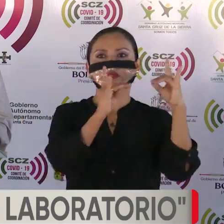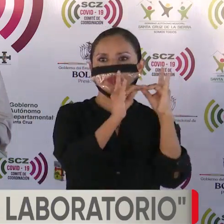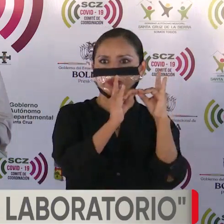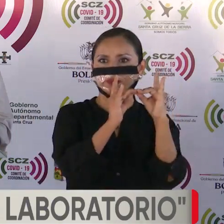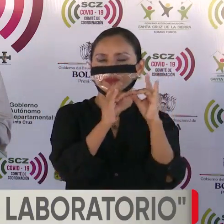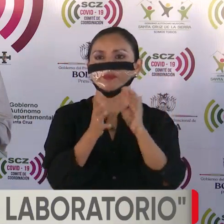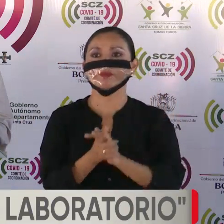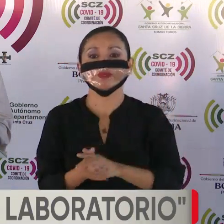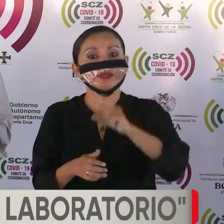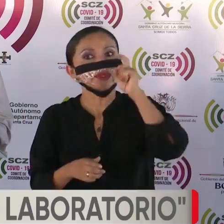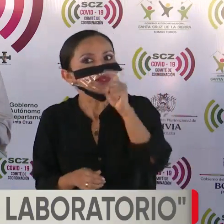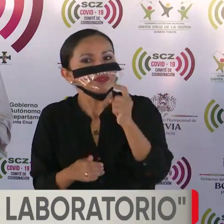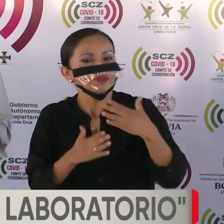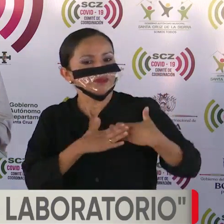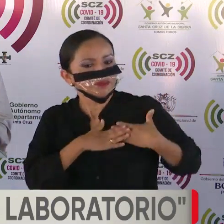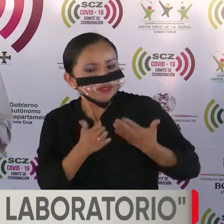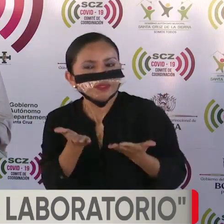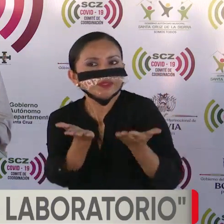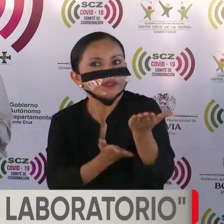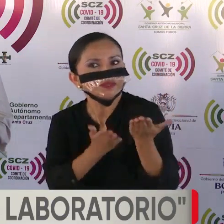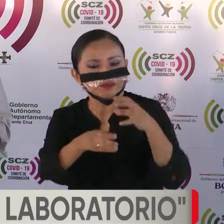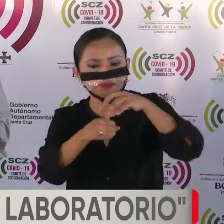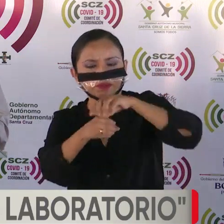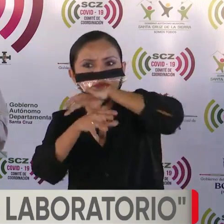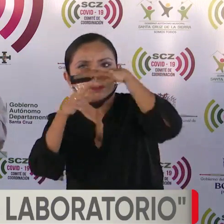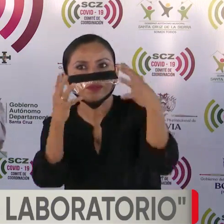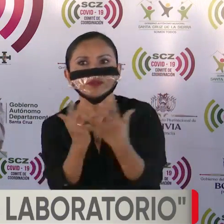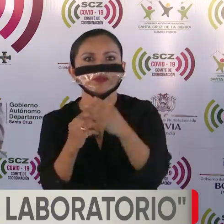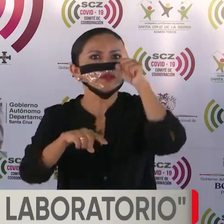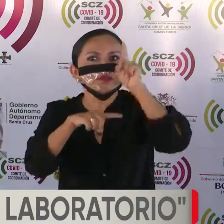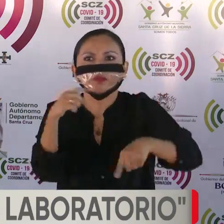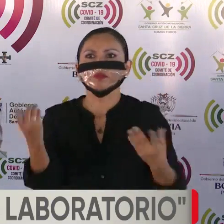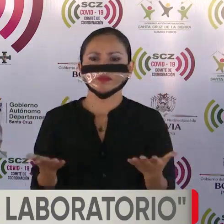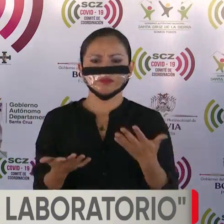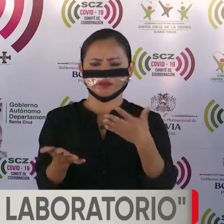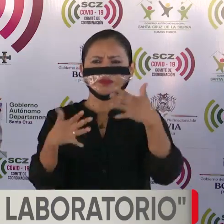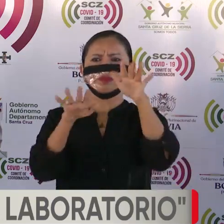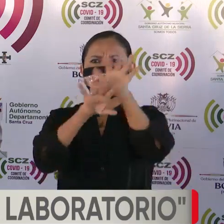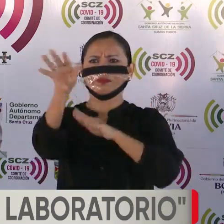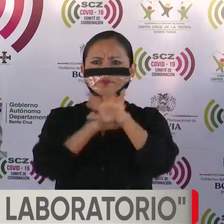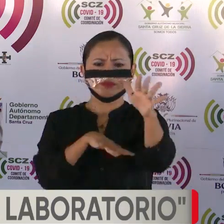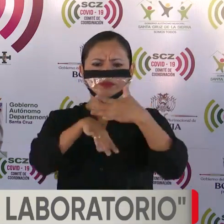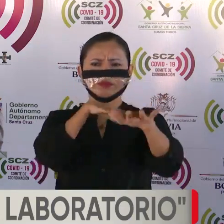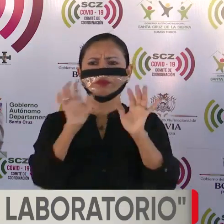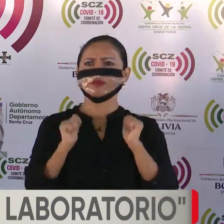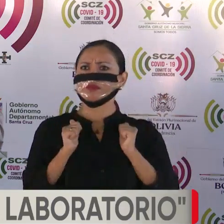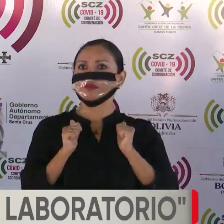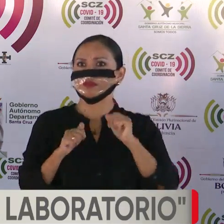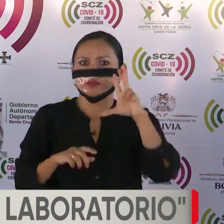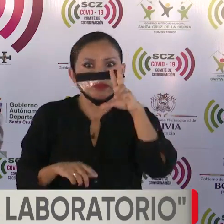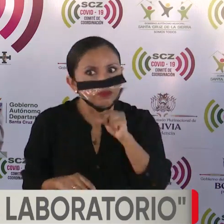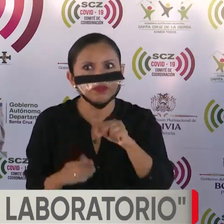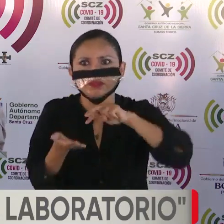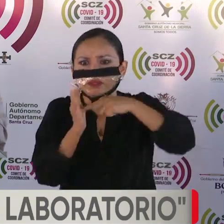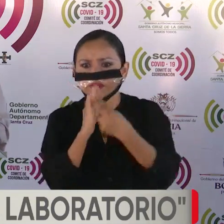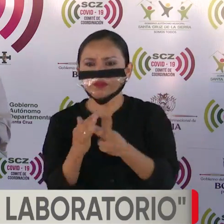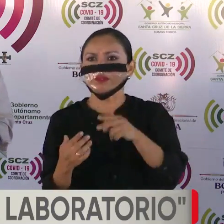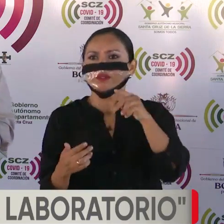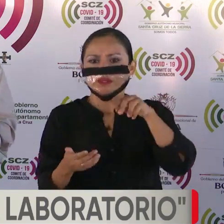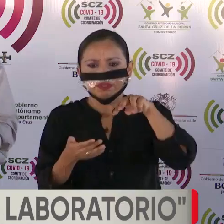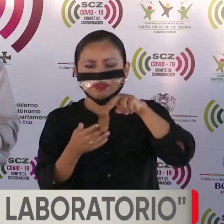Estas deben estar al servicio de la pandemia. No podemos luchar con las manos vacías mientras las armas para esta lucha